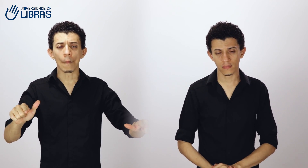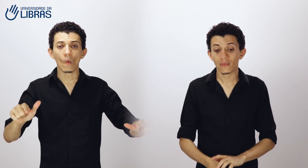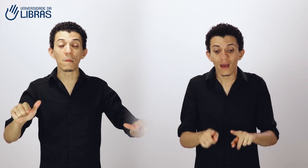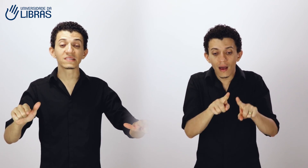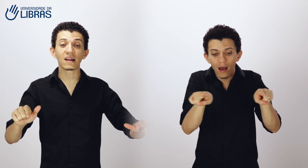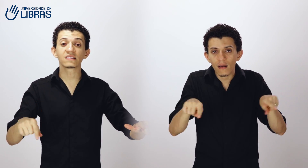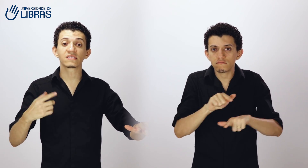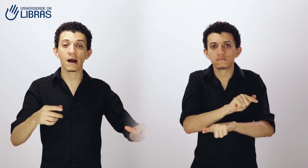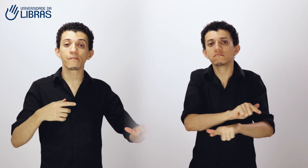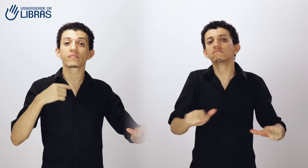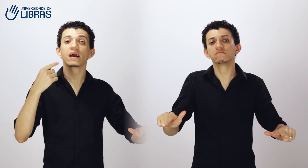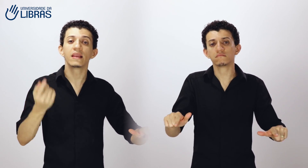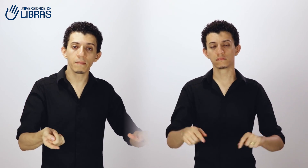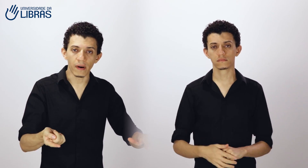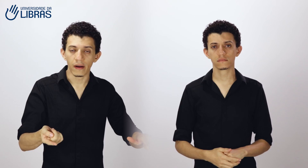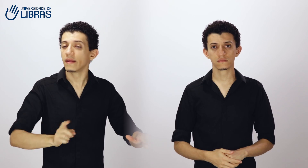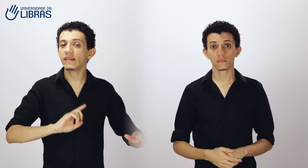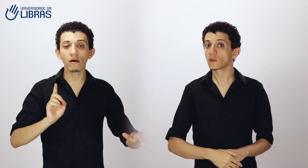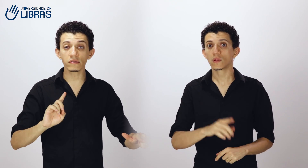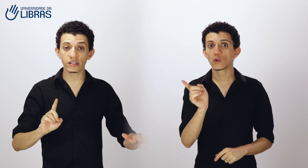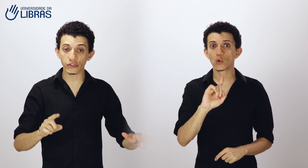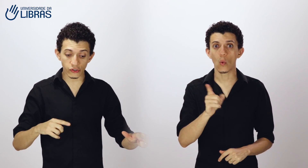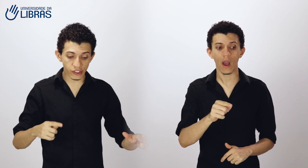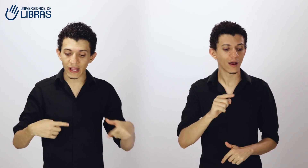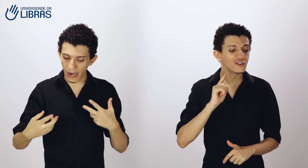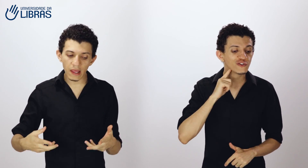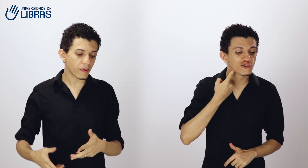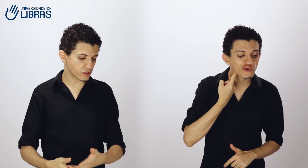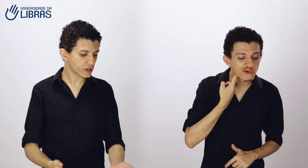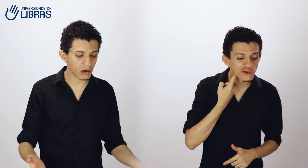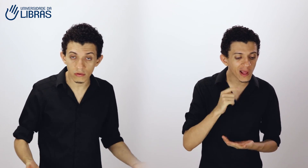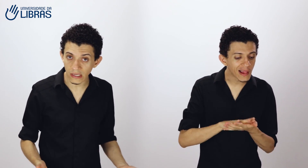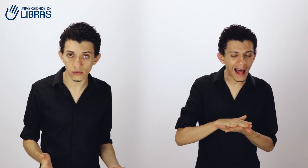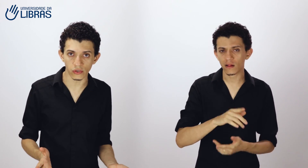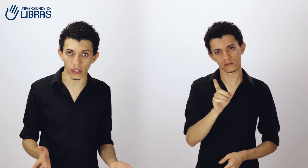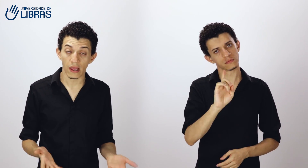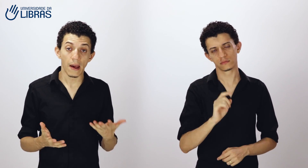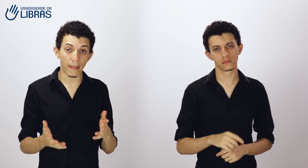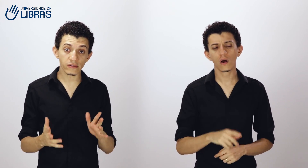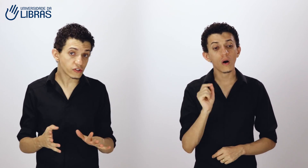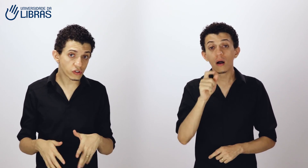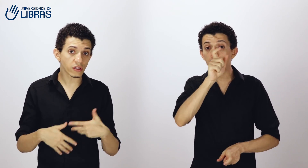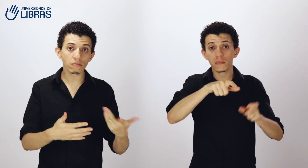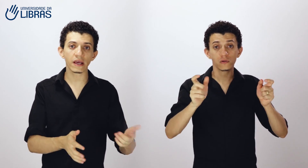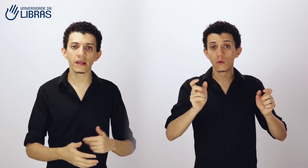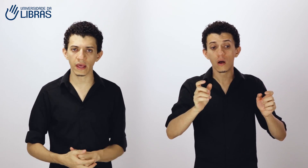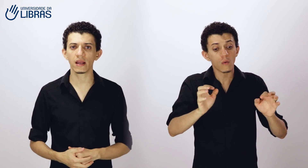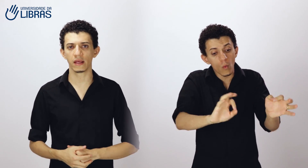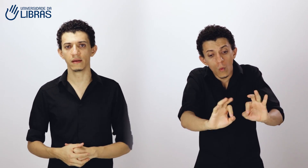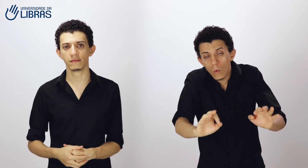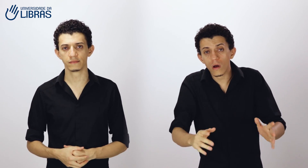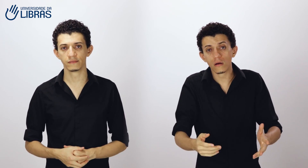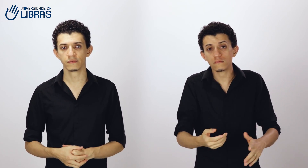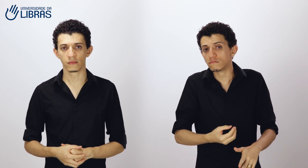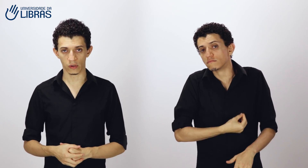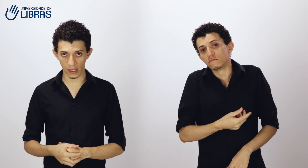Uma sala que está limpa. Não no sentido de estar limpa, de que ela não está suja, mas no sentido de que não tem ninguém ali. Ok?